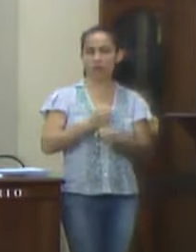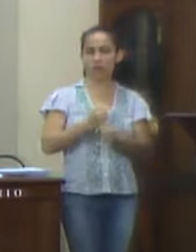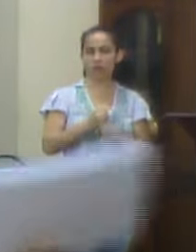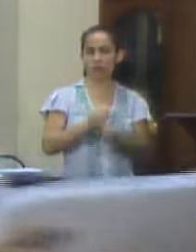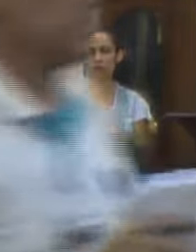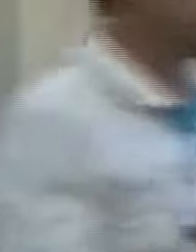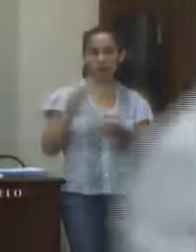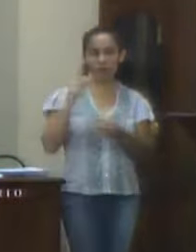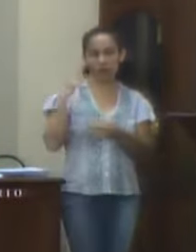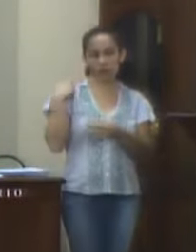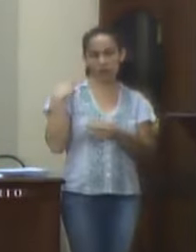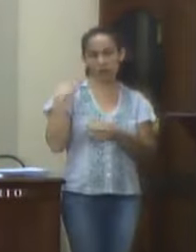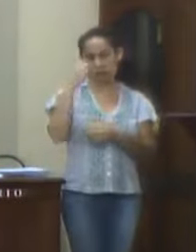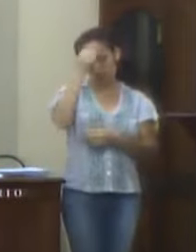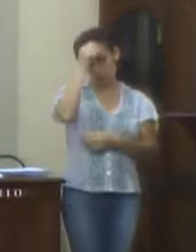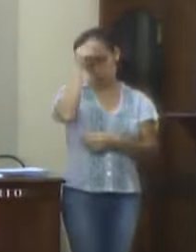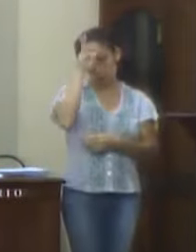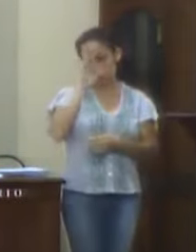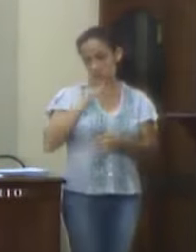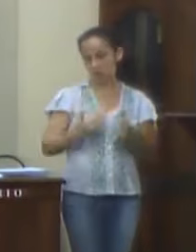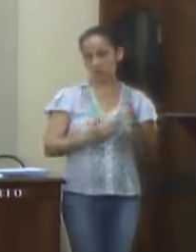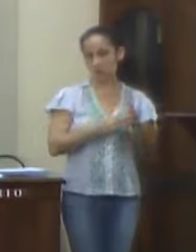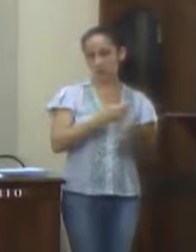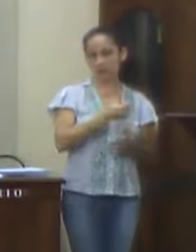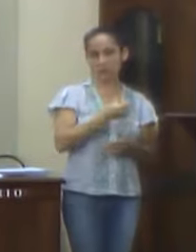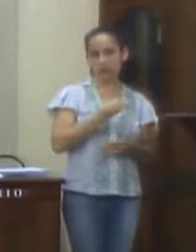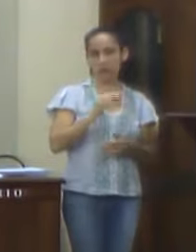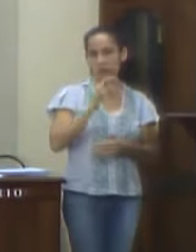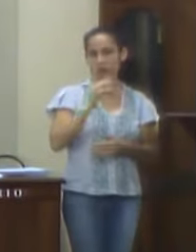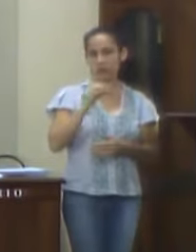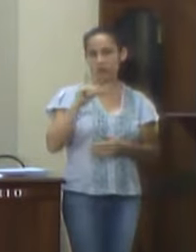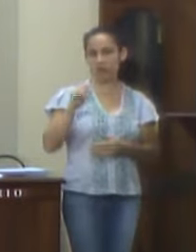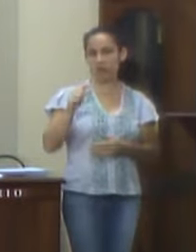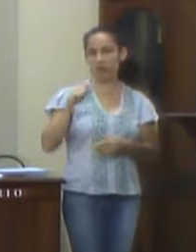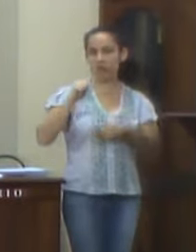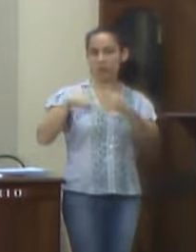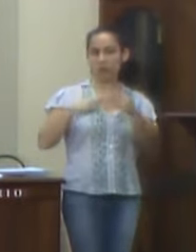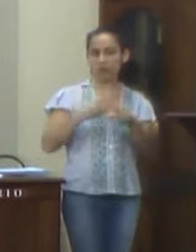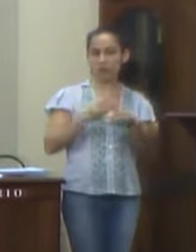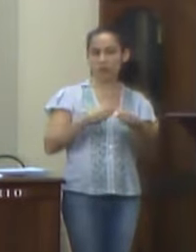tal competência, no prazo máximo de 60 dias de seu recebimento.